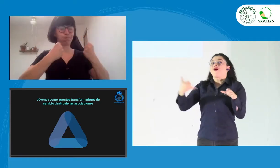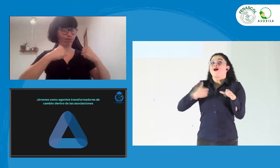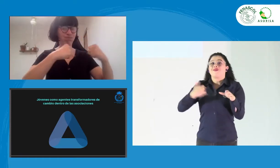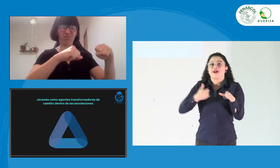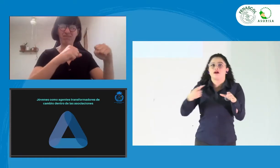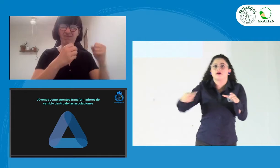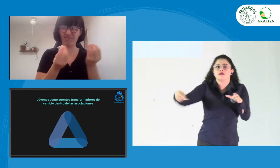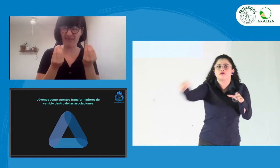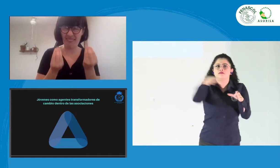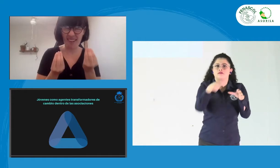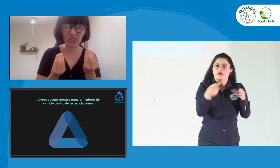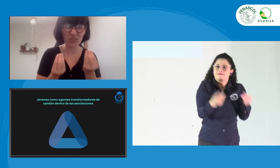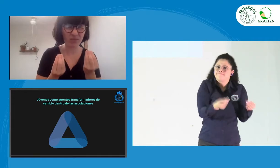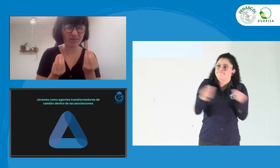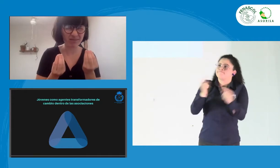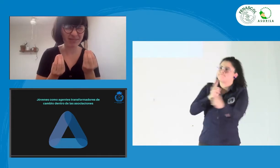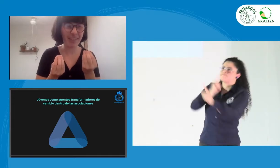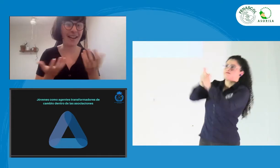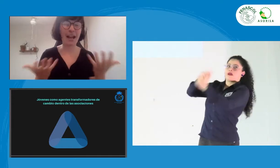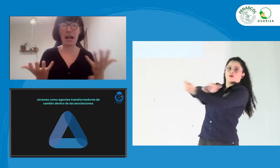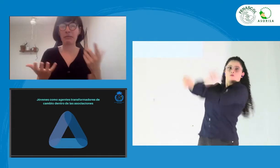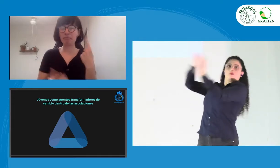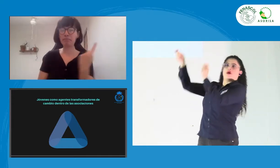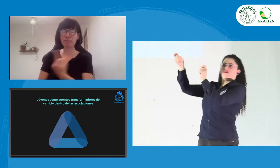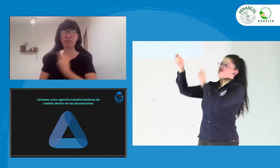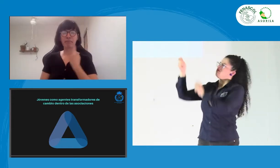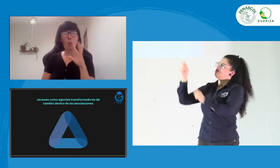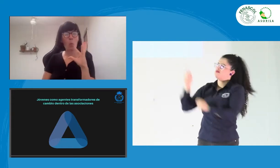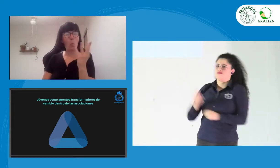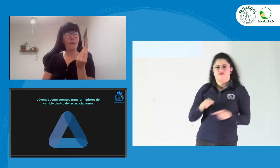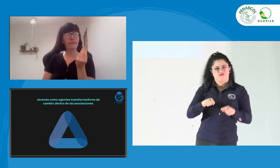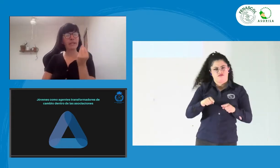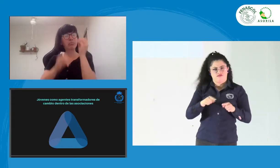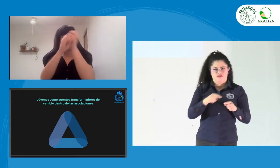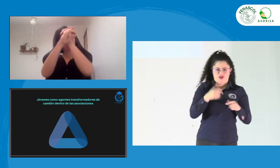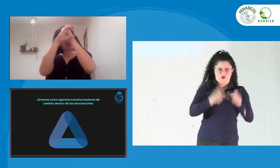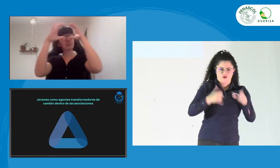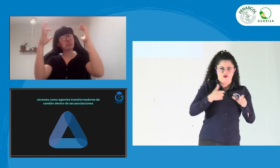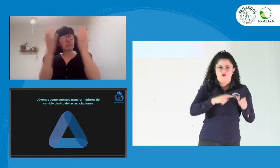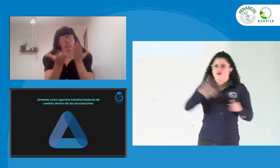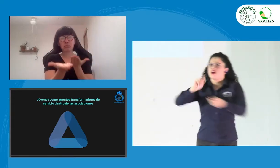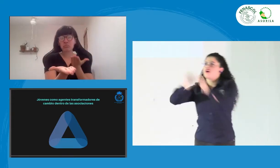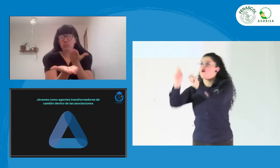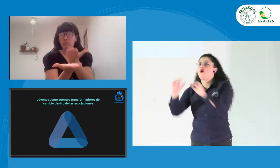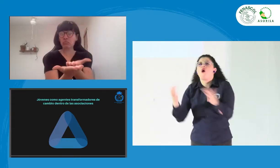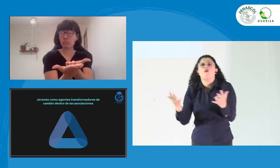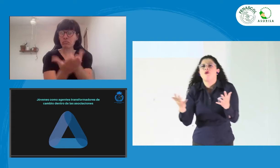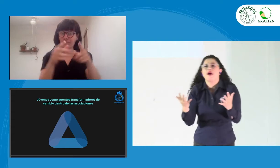en general. Cómo los jóvenes son agentes transformadores de cambio en las asociaciones.